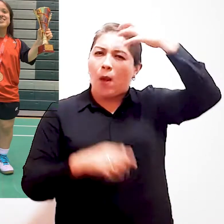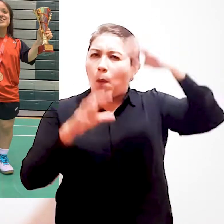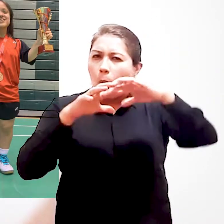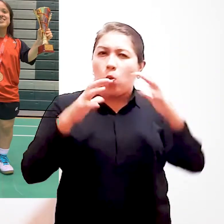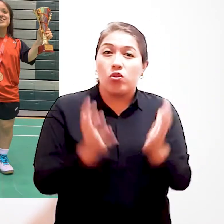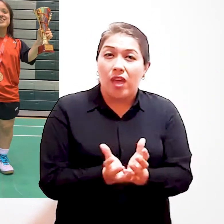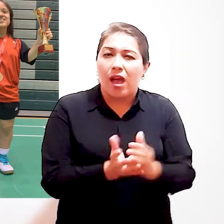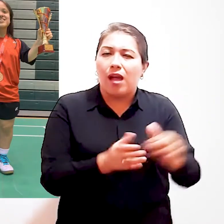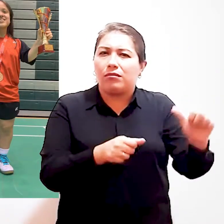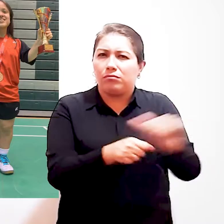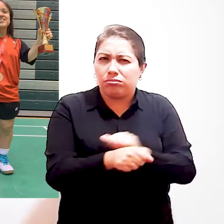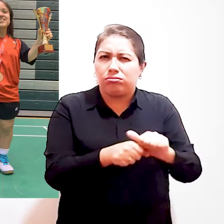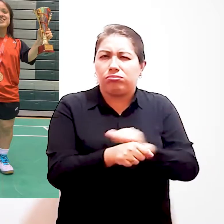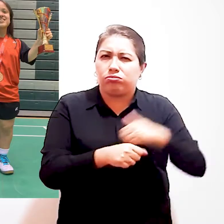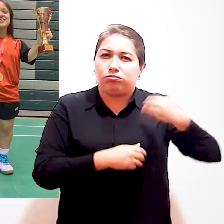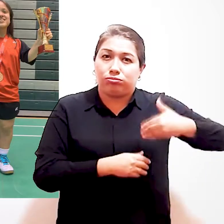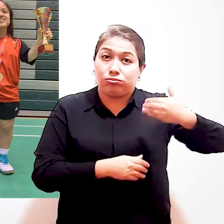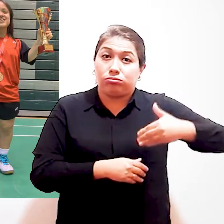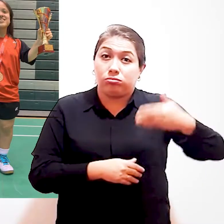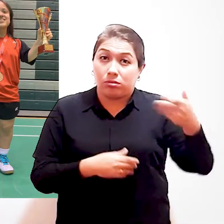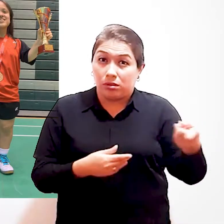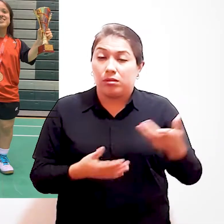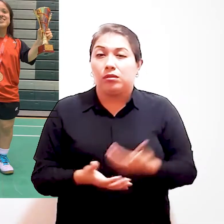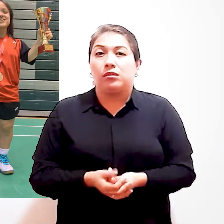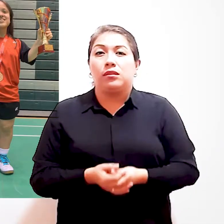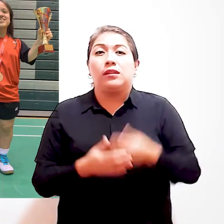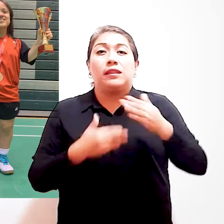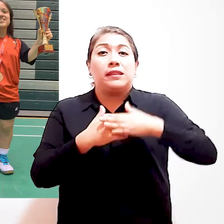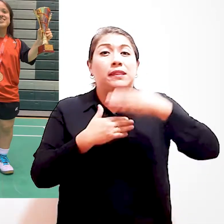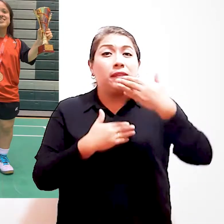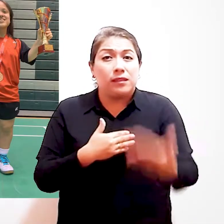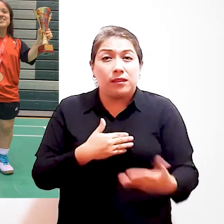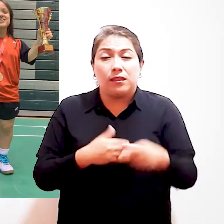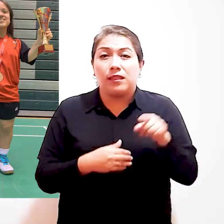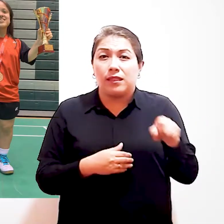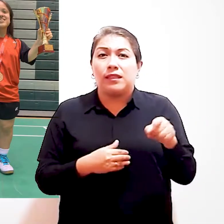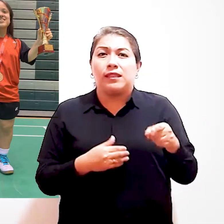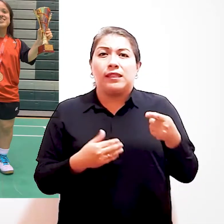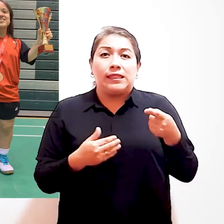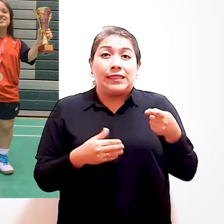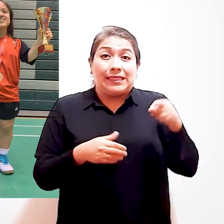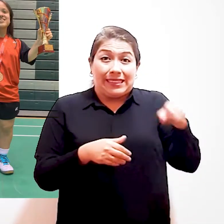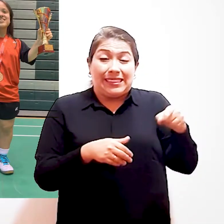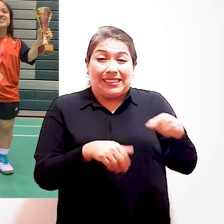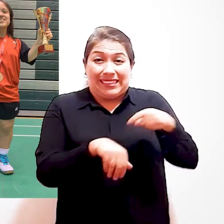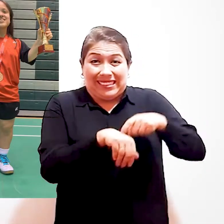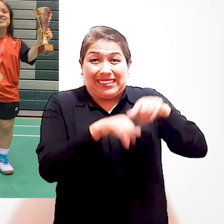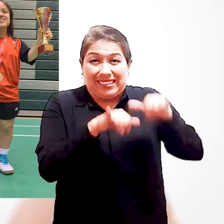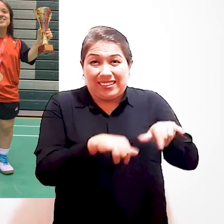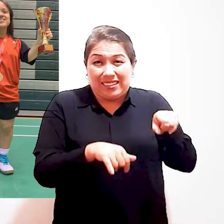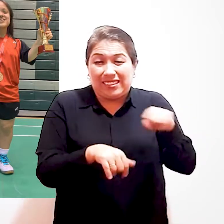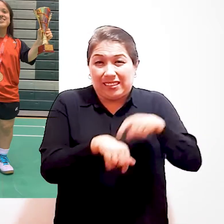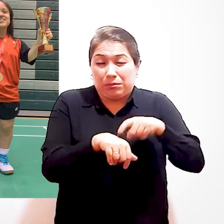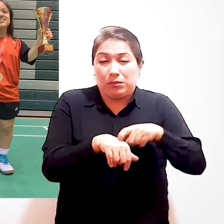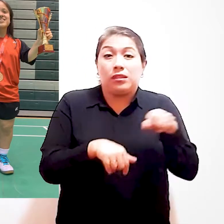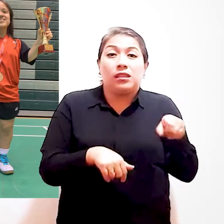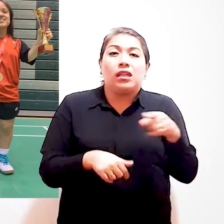campeona mundial fue todo un reto Estudiaba y entrenaba a la vez En ese momento se estaba preparando para entrar a la